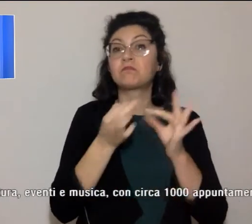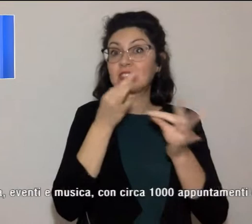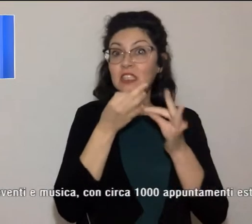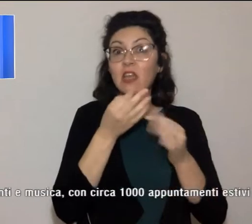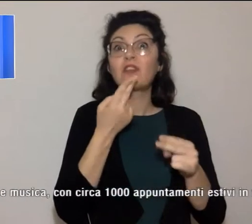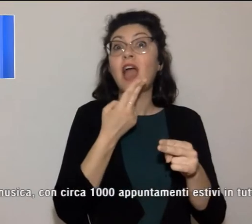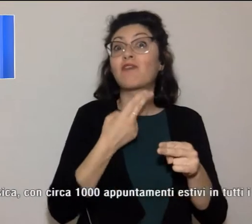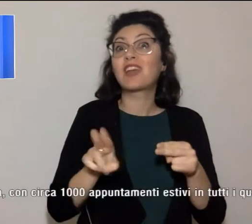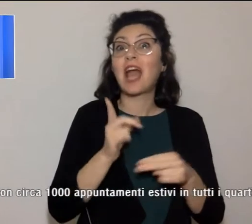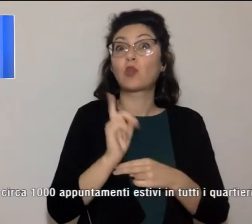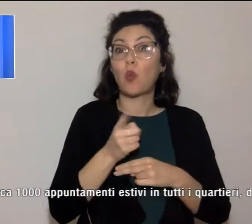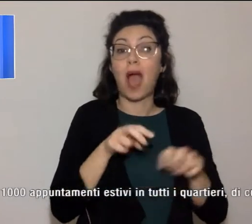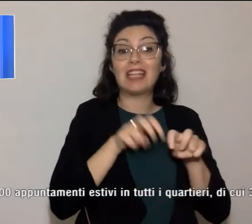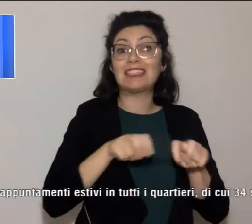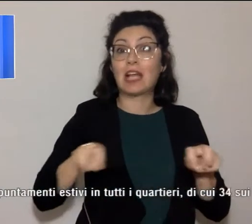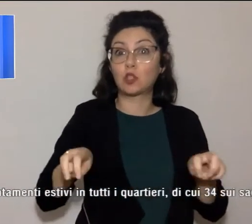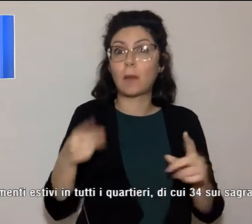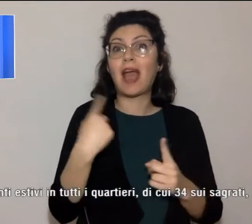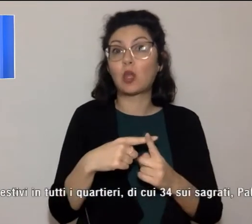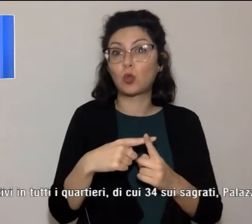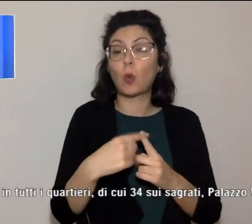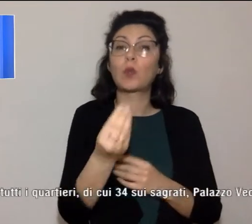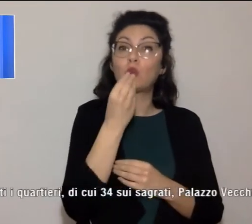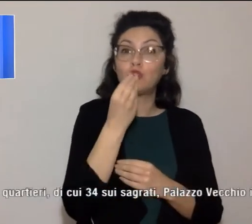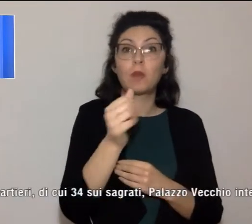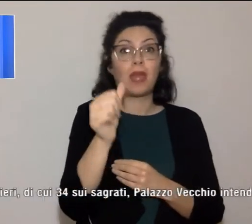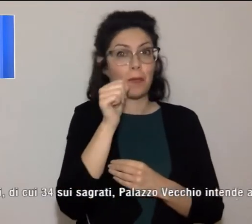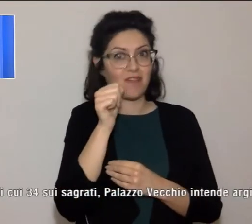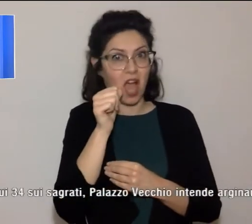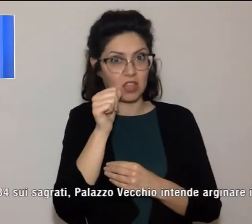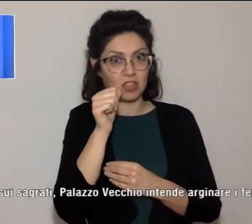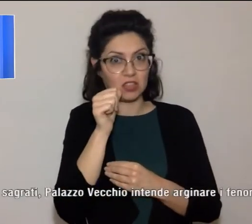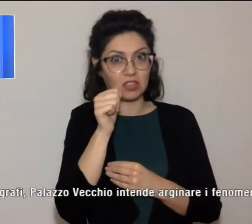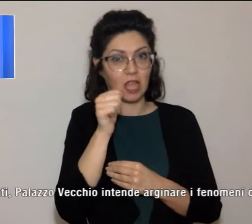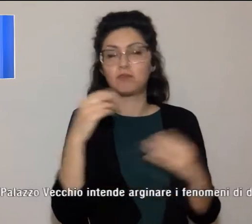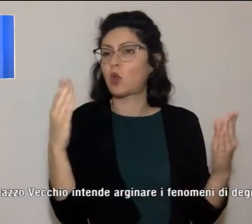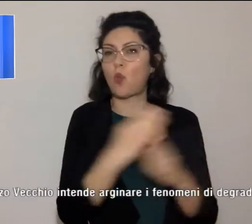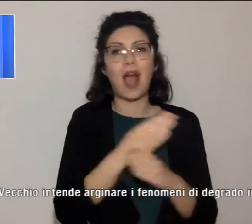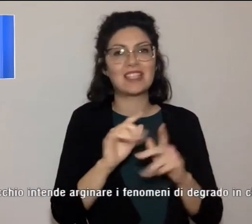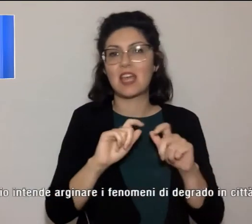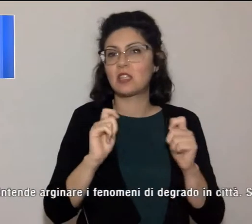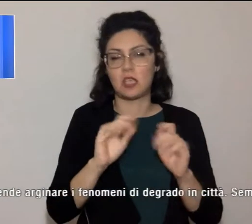stazionamento e il consumo di cibi e bevande di qualsiasi genere.